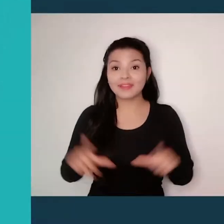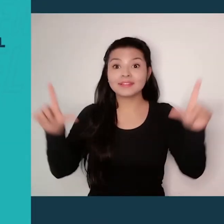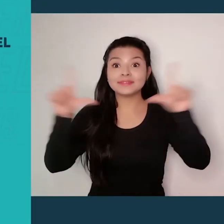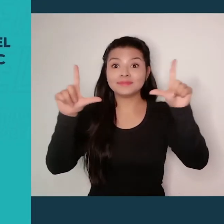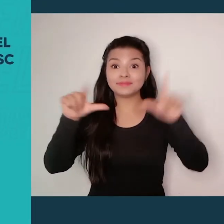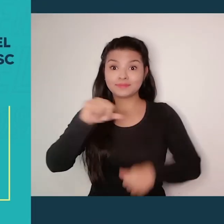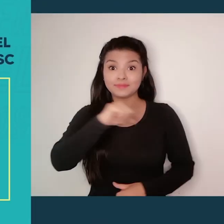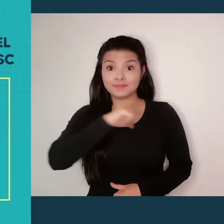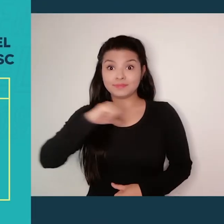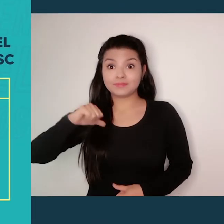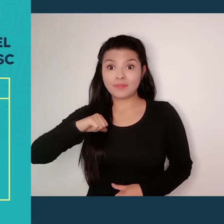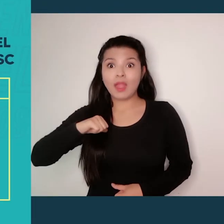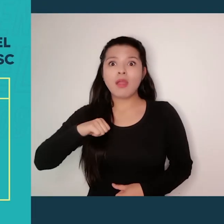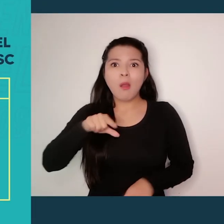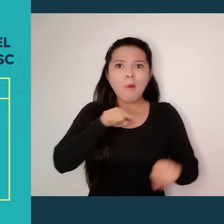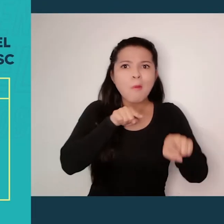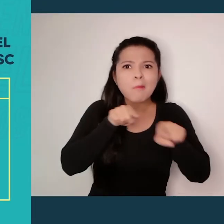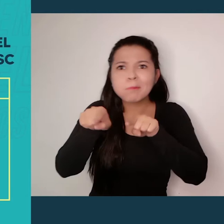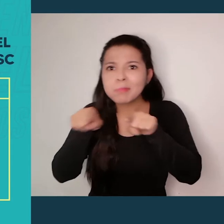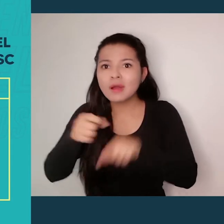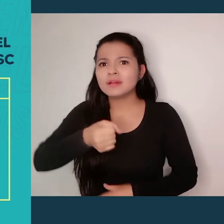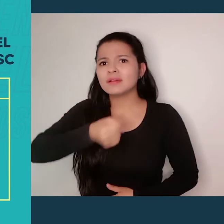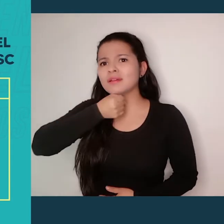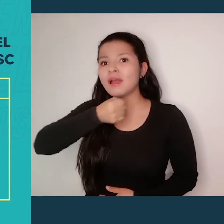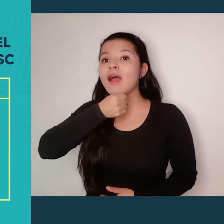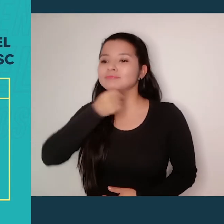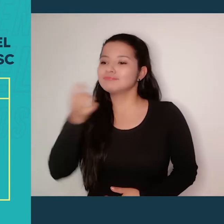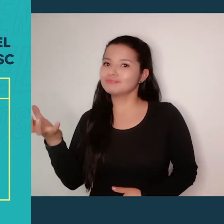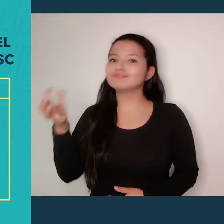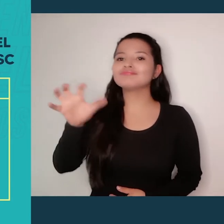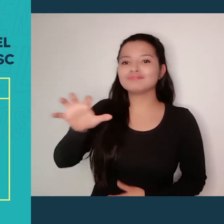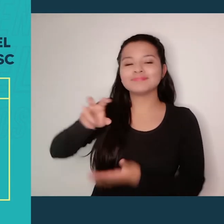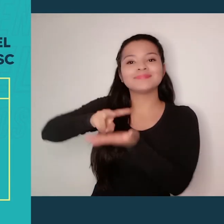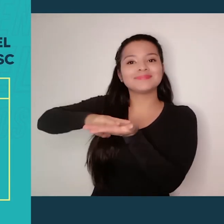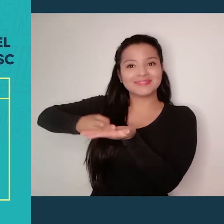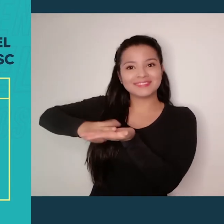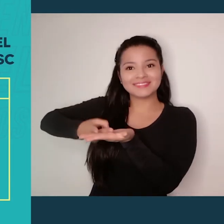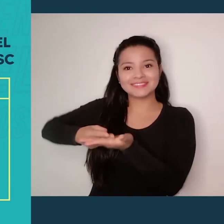Franja de noticias en canales privados con servicio de interpretación.